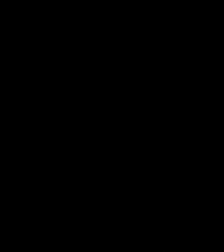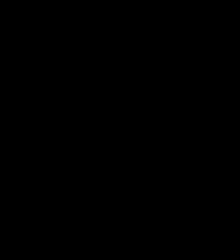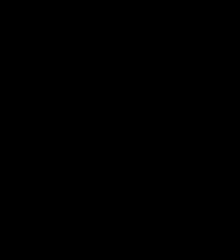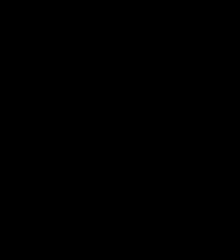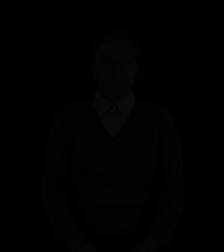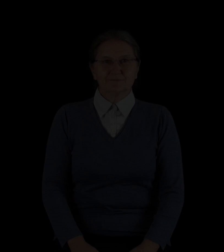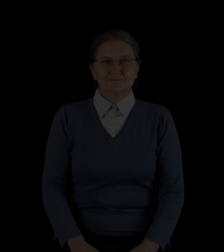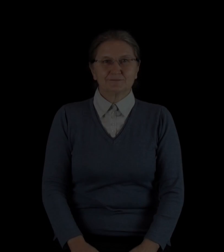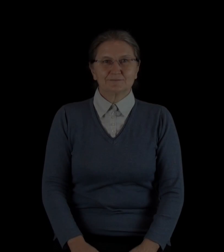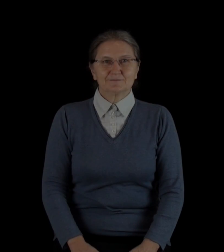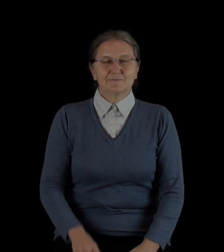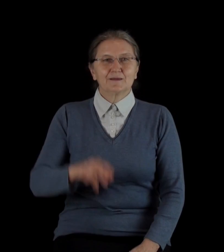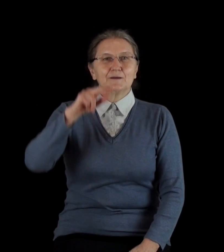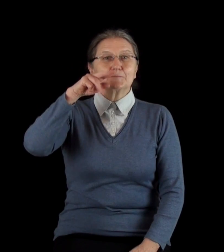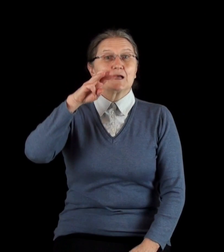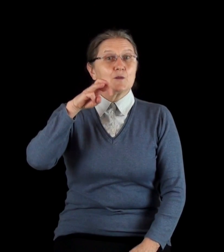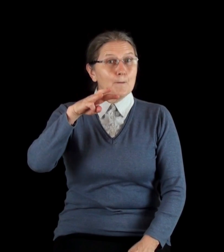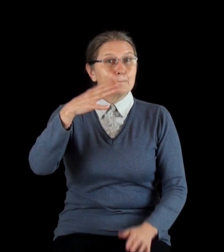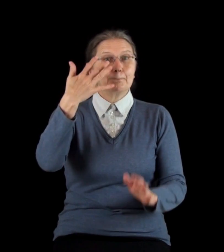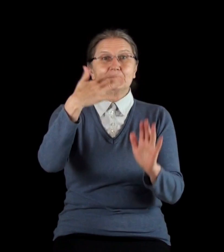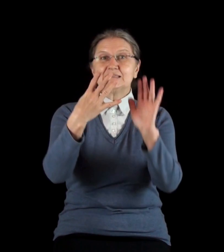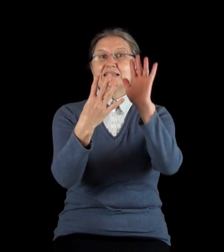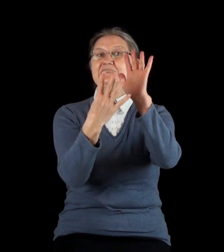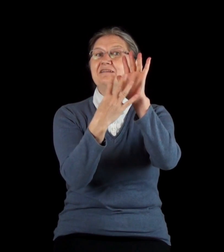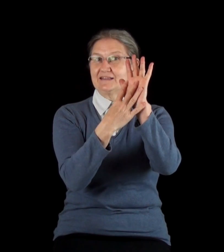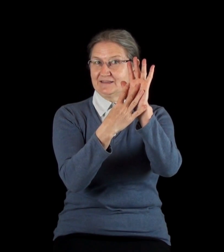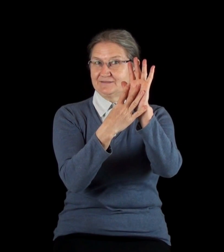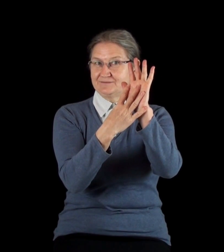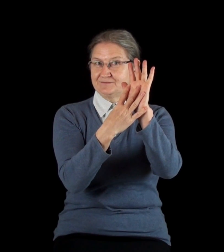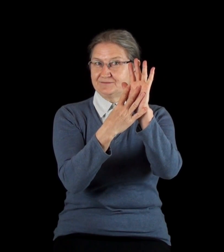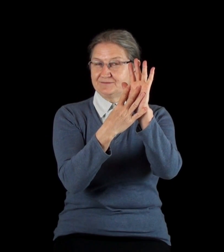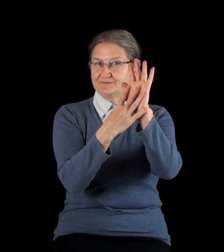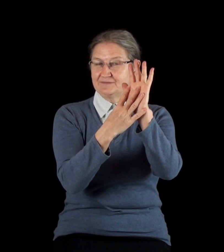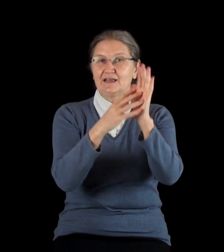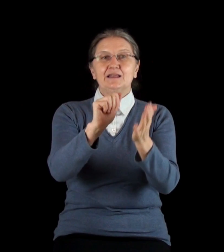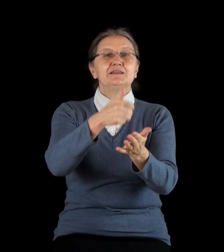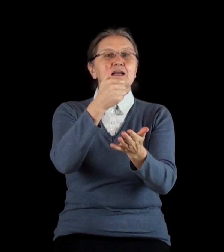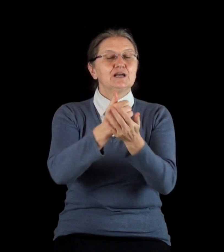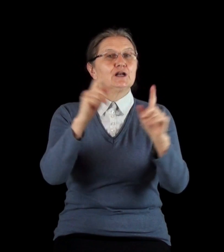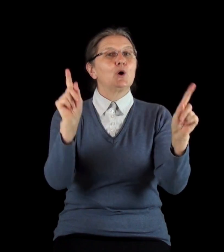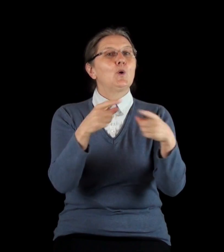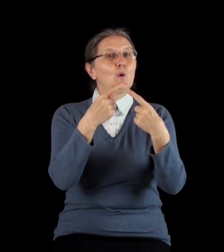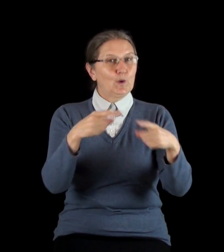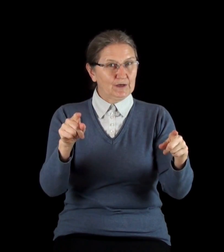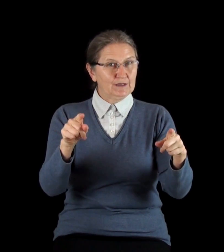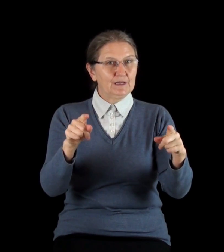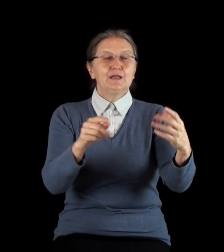Псалом 59. Начальнику хора на музыкальном